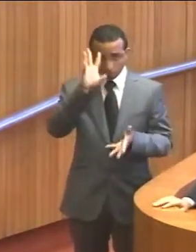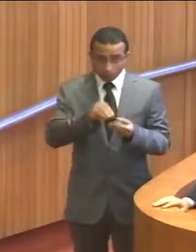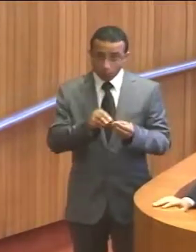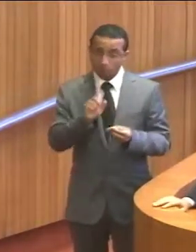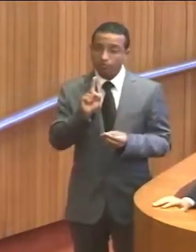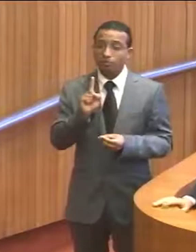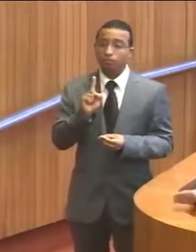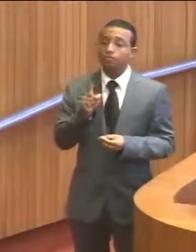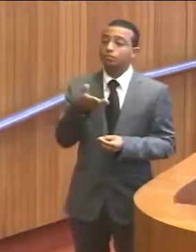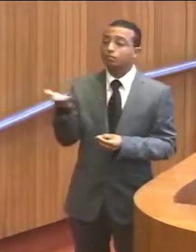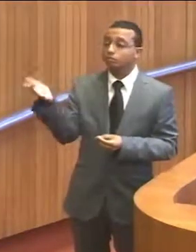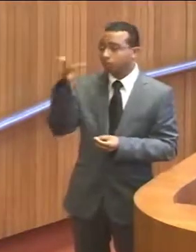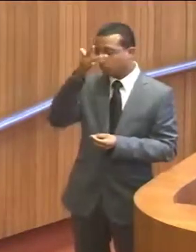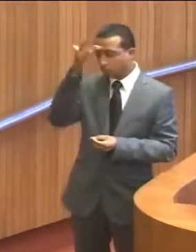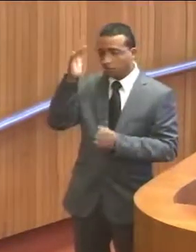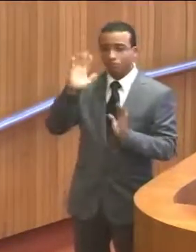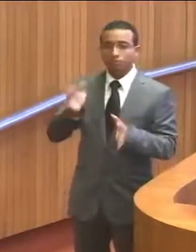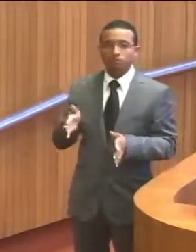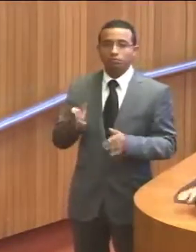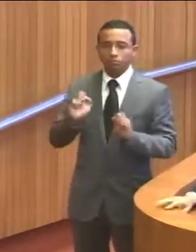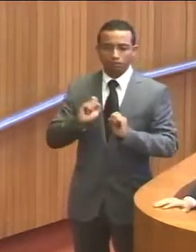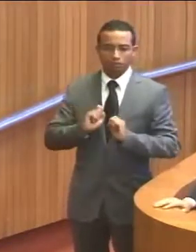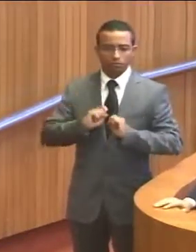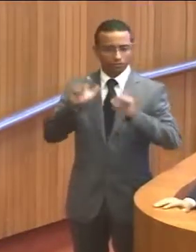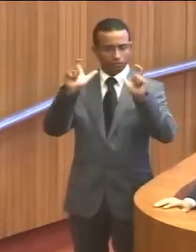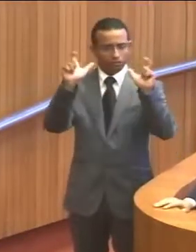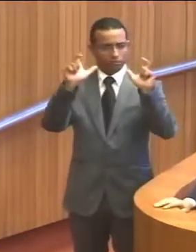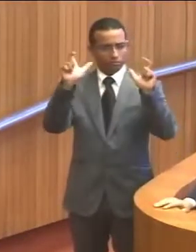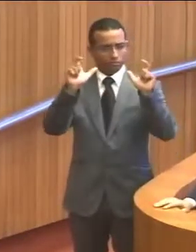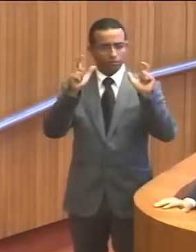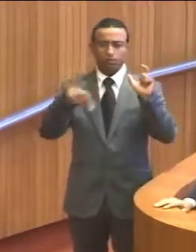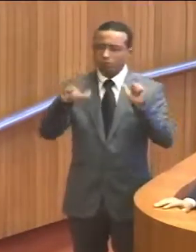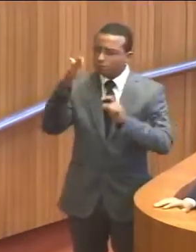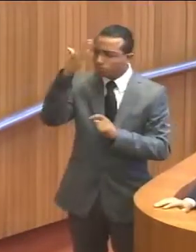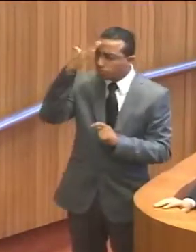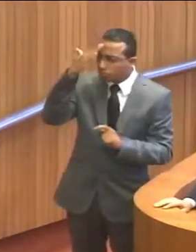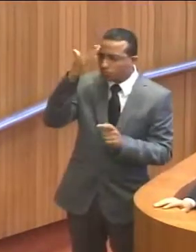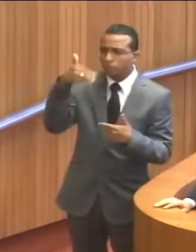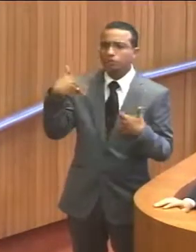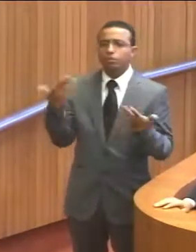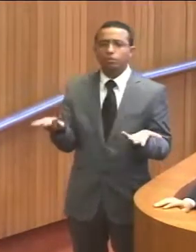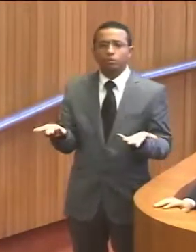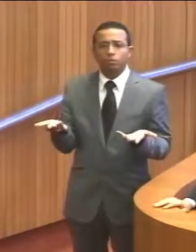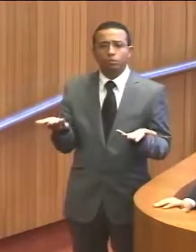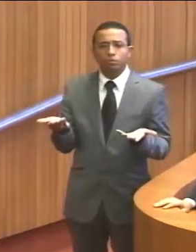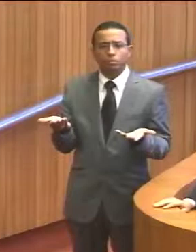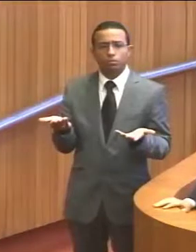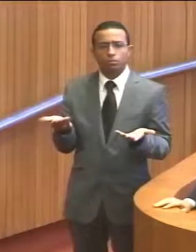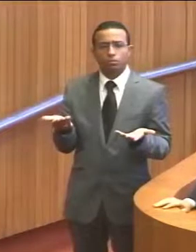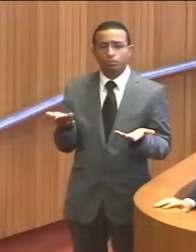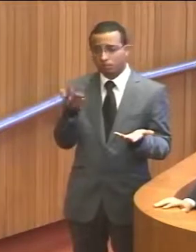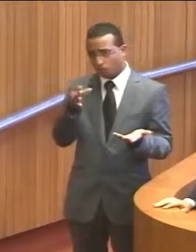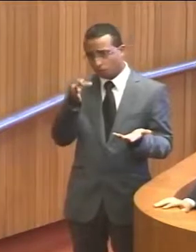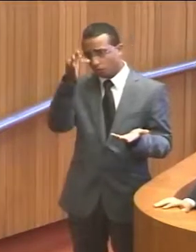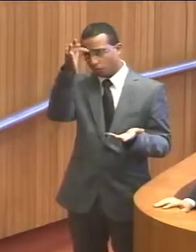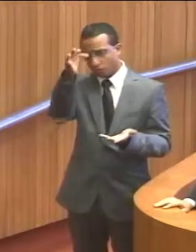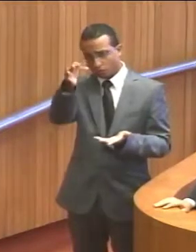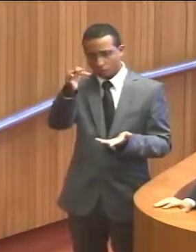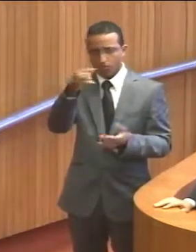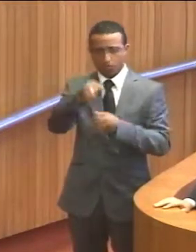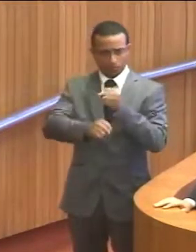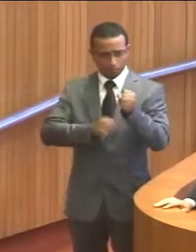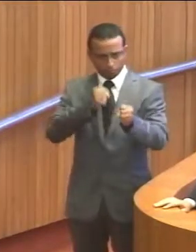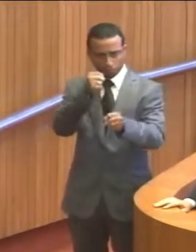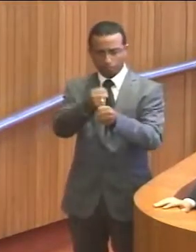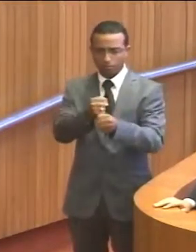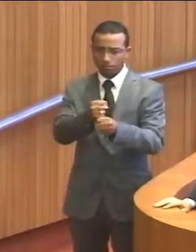O povo já despertou totalmente e já sabe qual vai ser o seu encaminhamento. Ano que